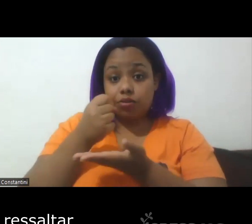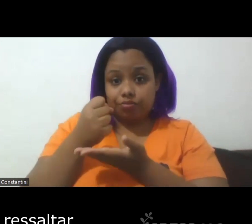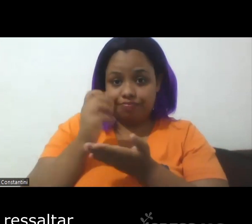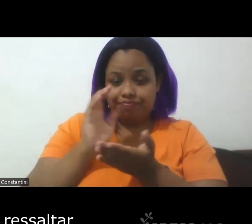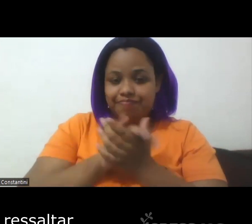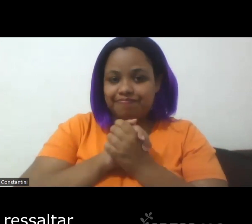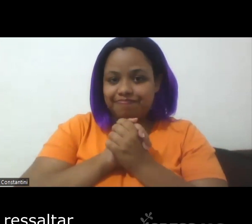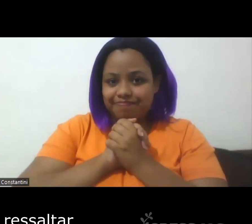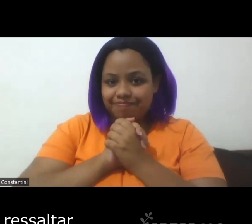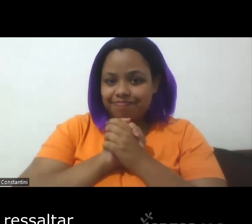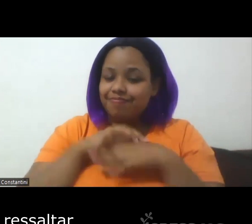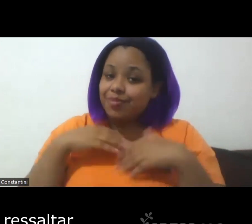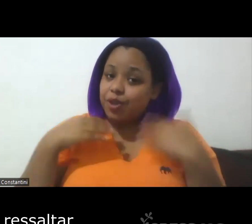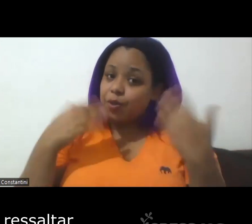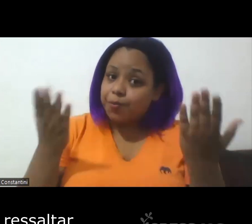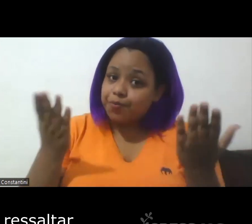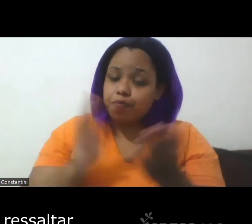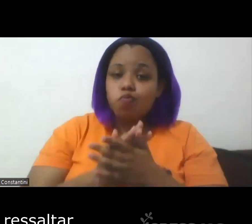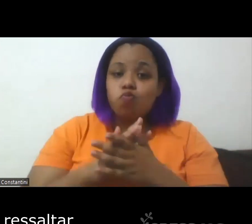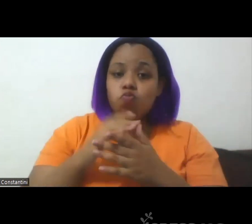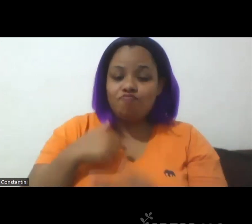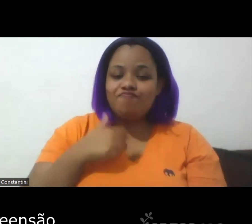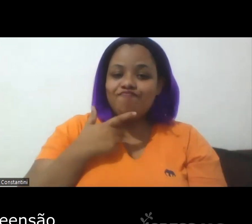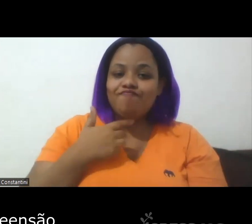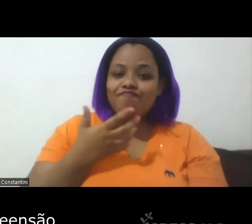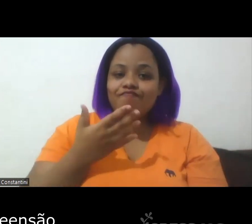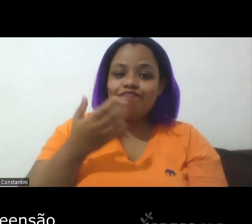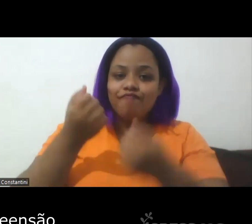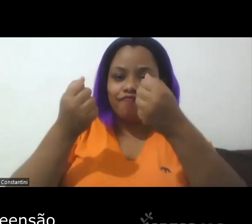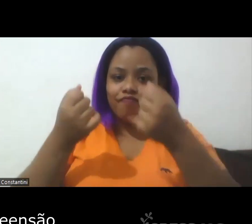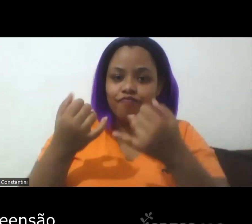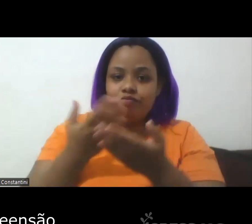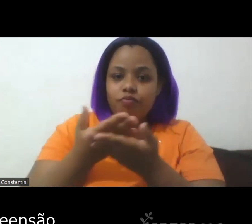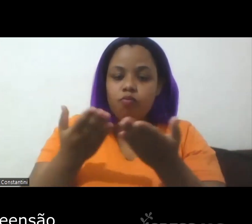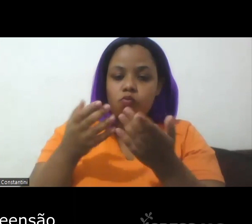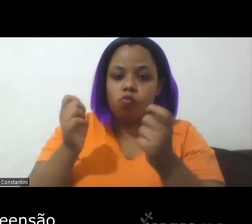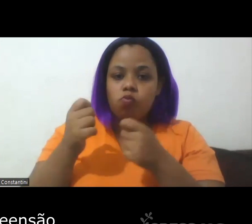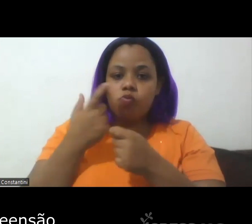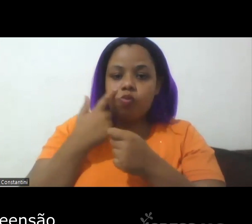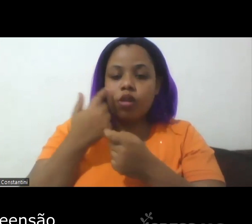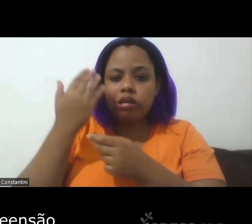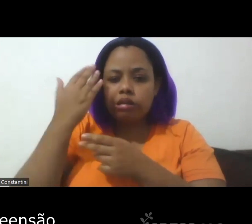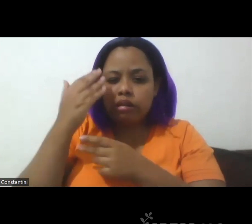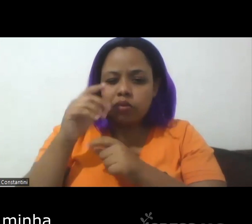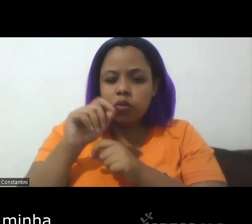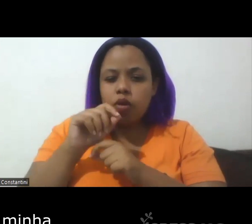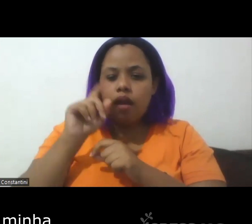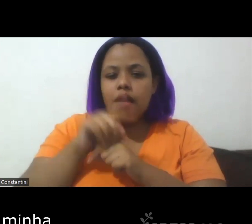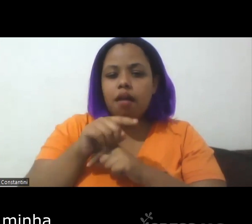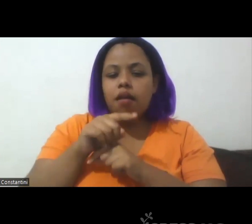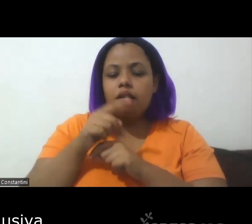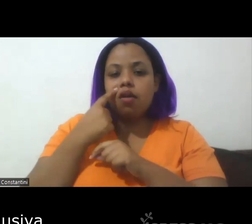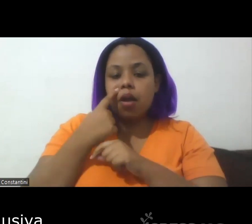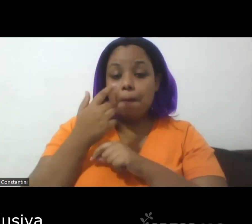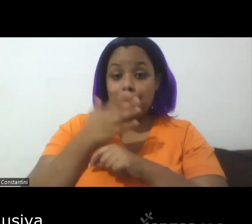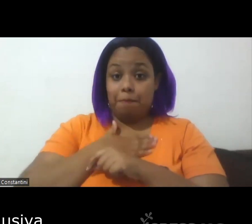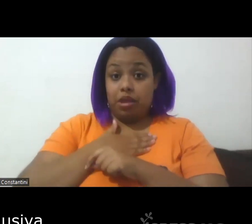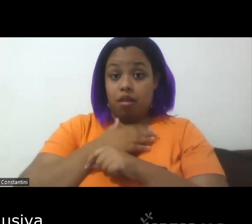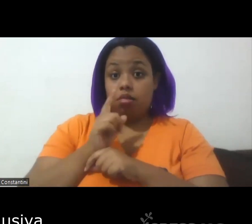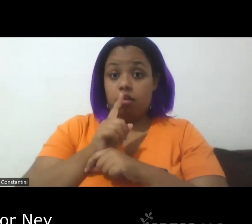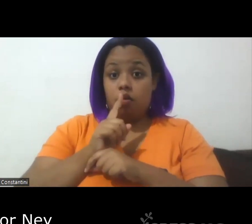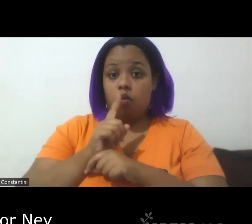Então, eu quis ressaltar essa compreensão que não é minha, não é